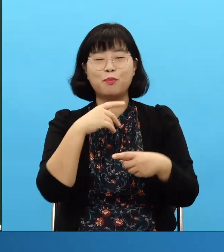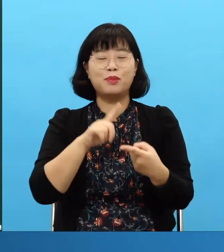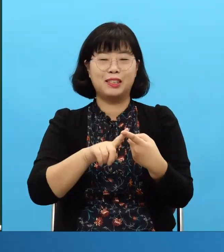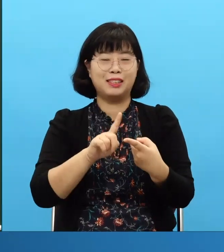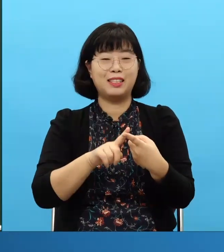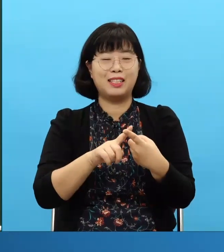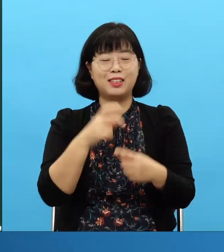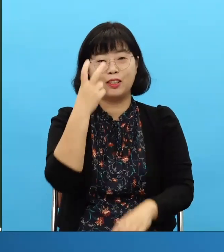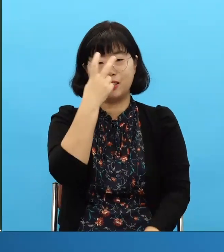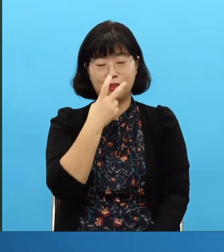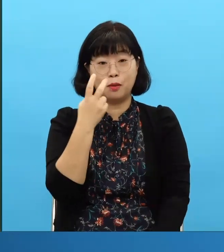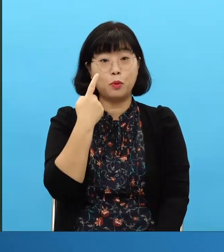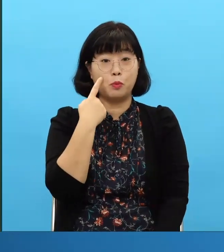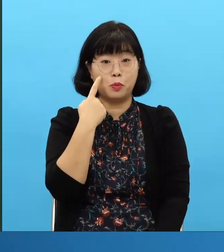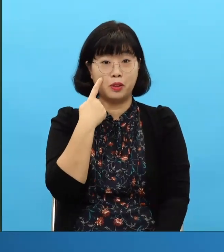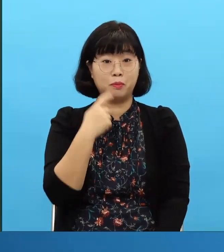Hoy día vamos a hablar acerca de Samuel